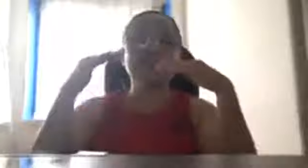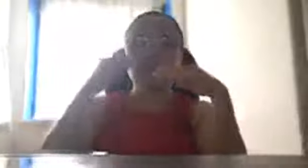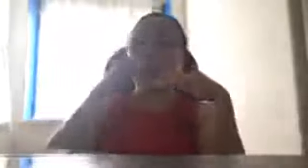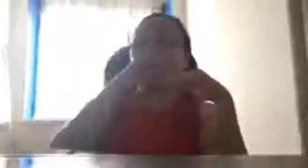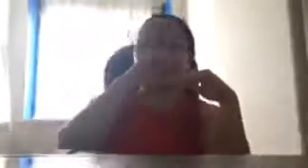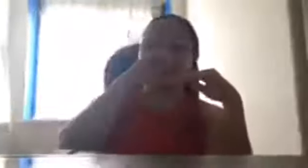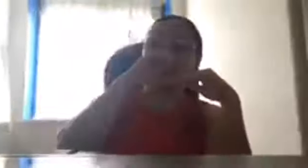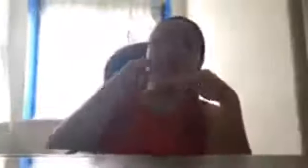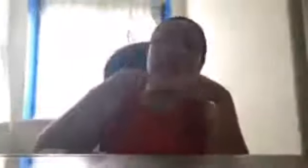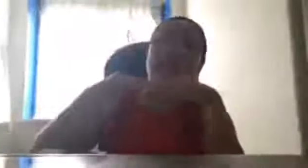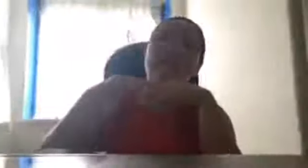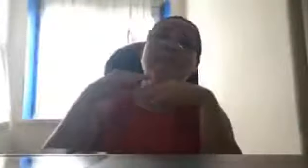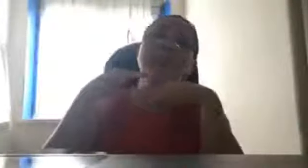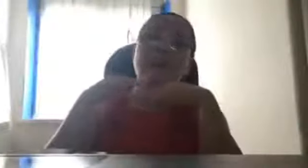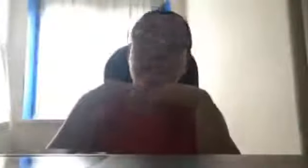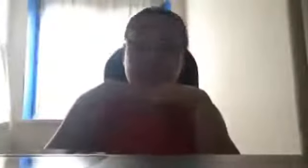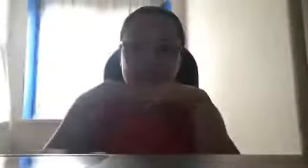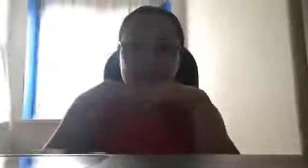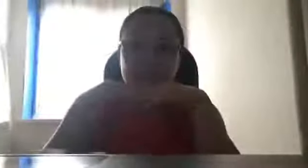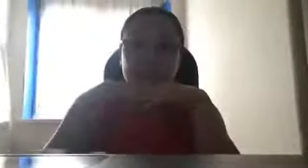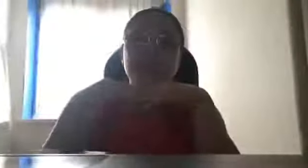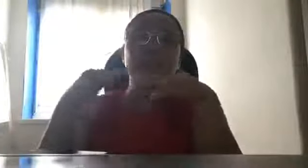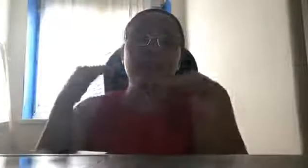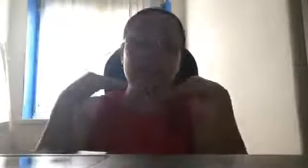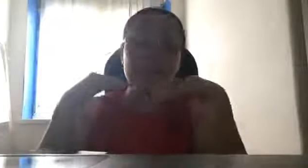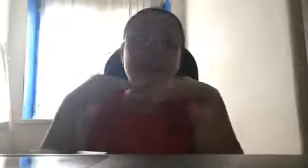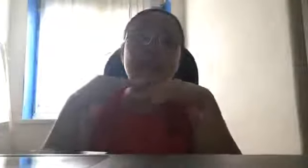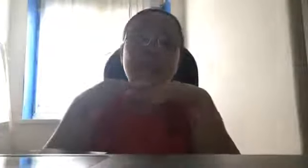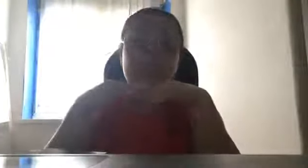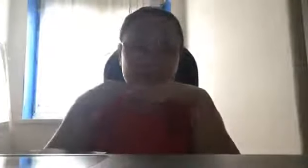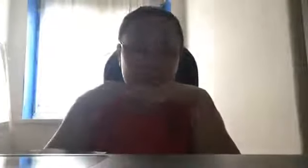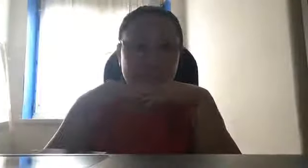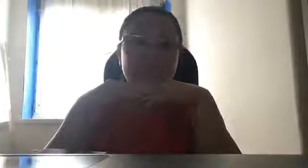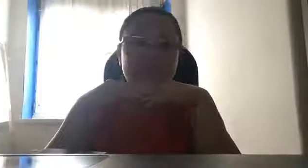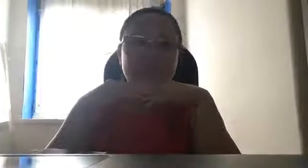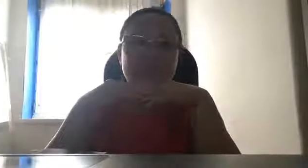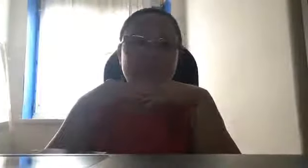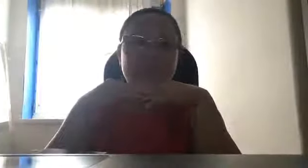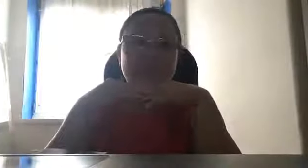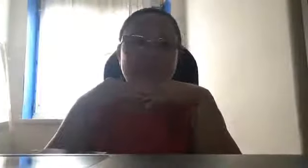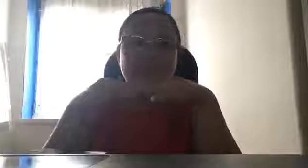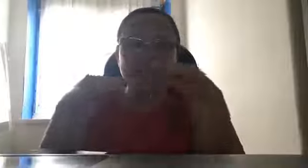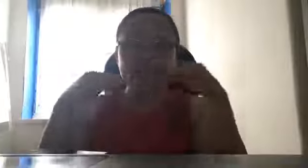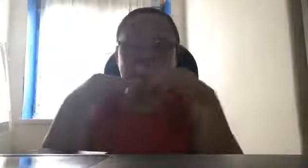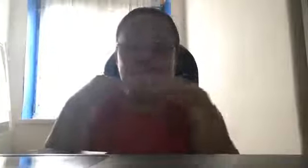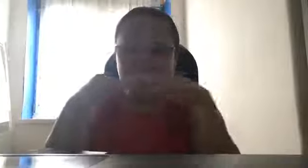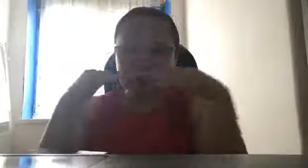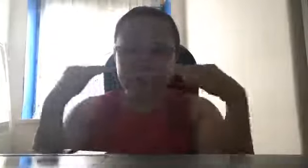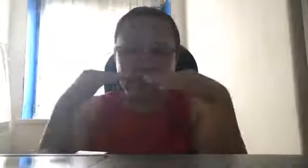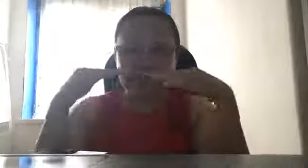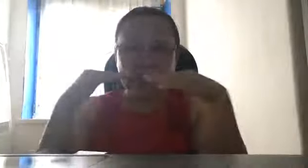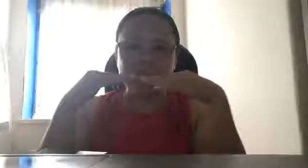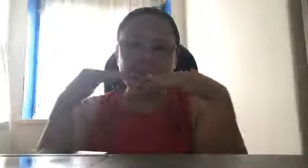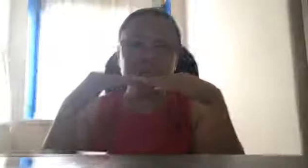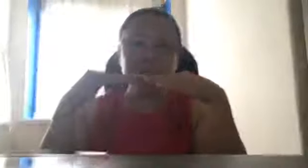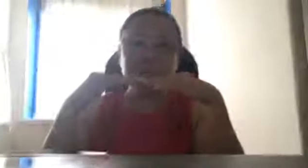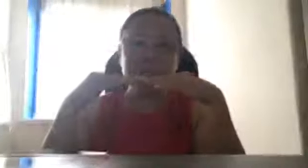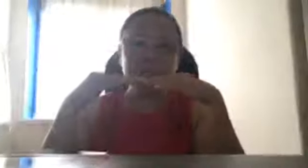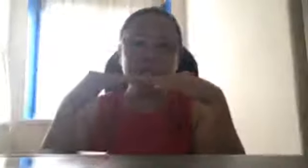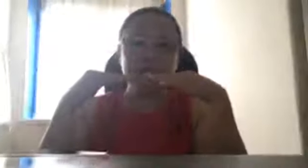goal talaga namin ay mga maging space scientist. Kasi, ang ano namin noon, ang